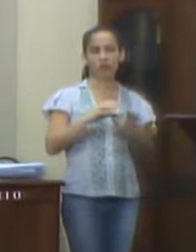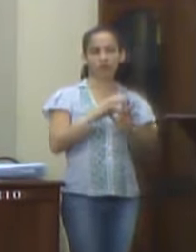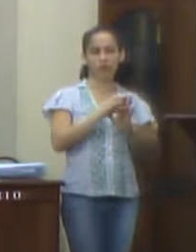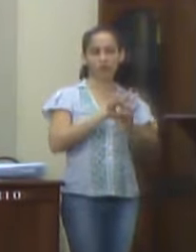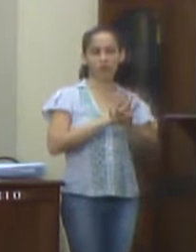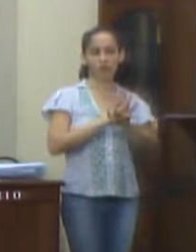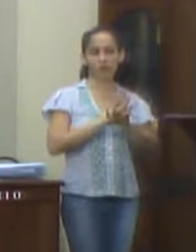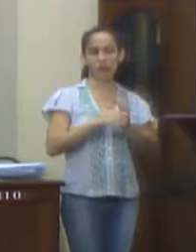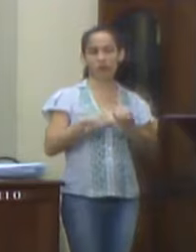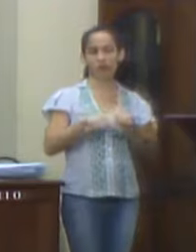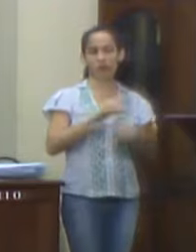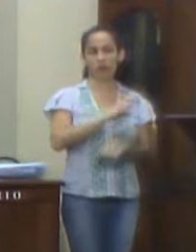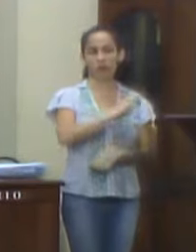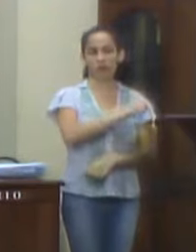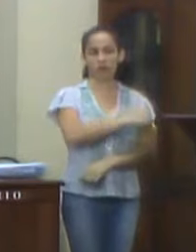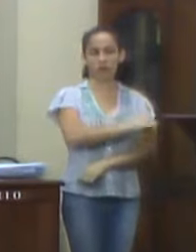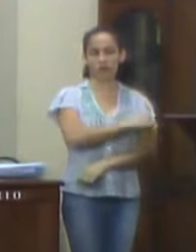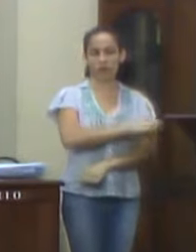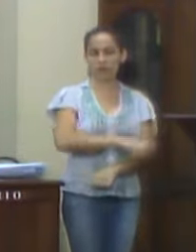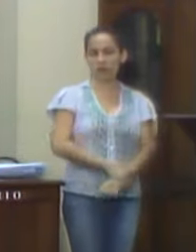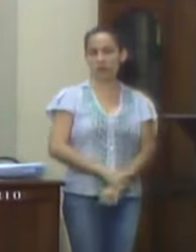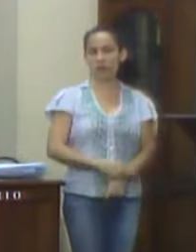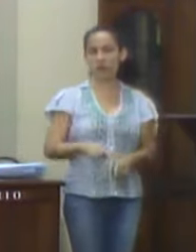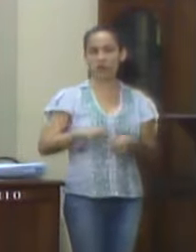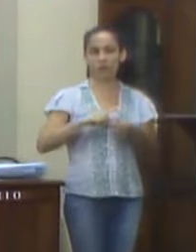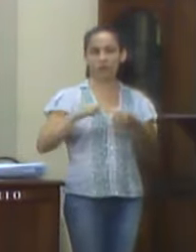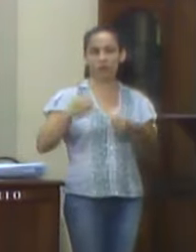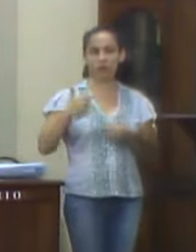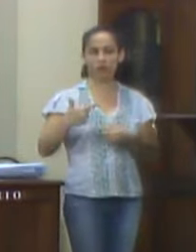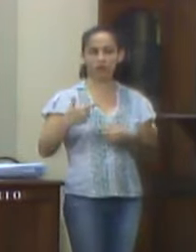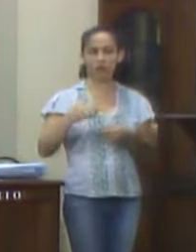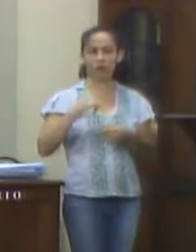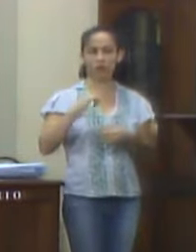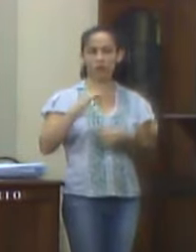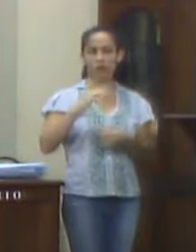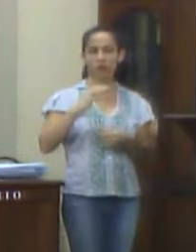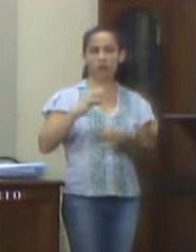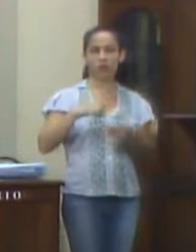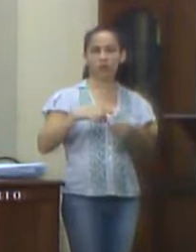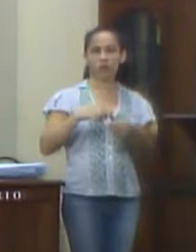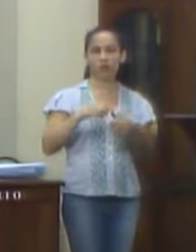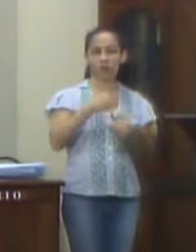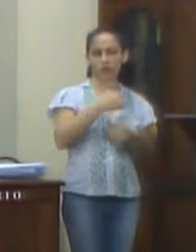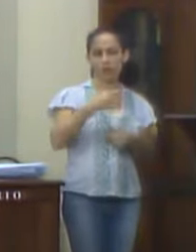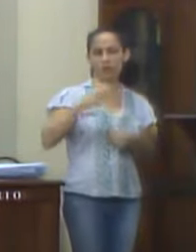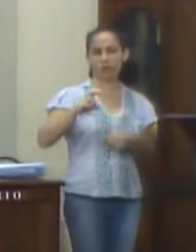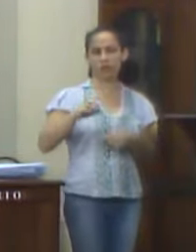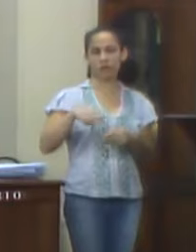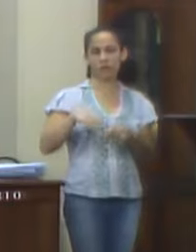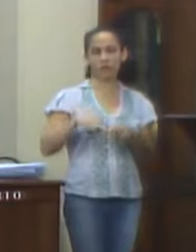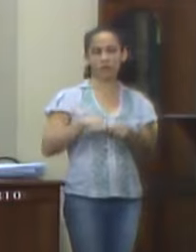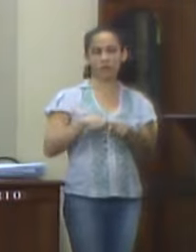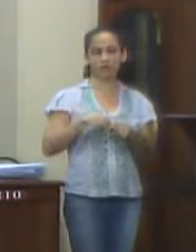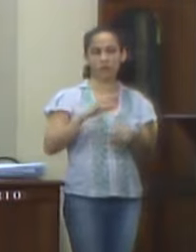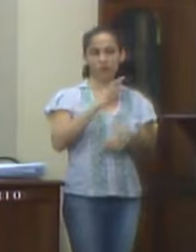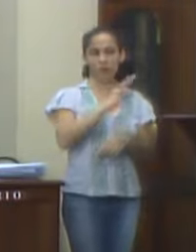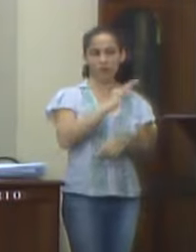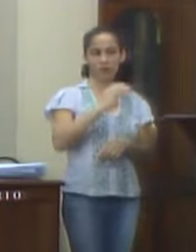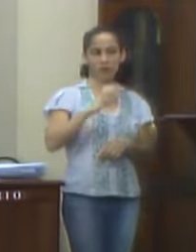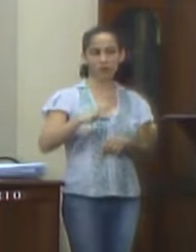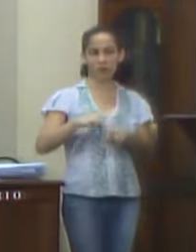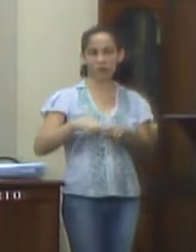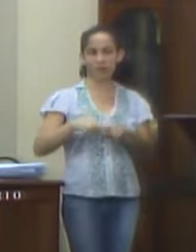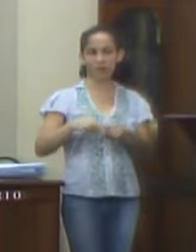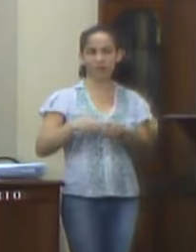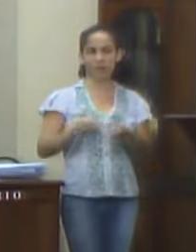Em cumprimento ao inciso 2, artigo 125 da Constituição Estadual, o Tribunal de Contas do Estado do Rio de Janeiro